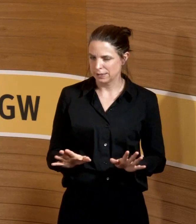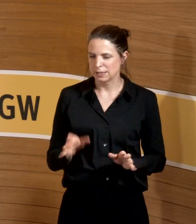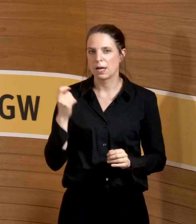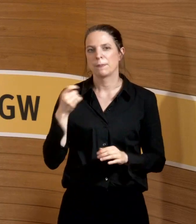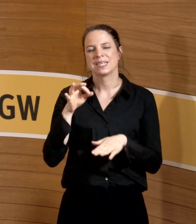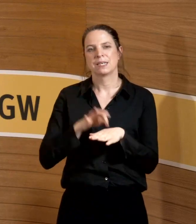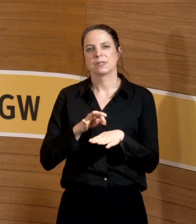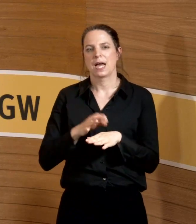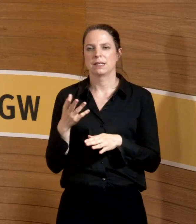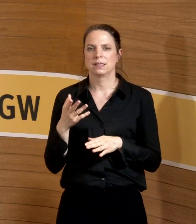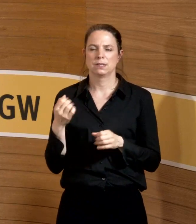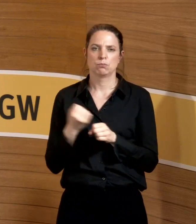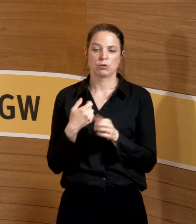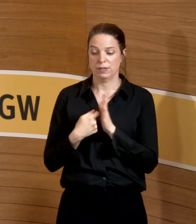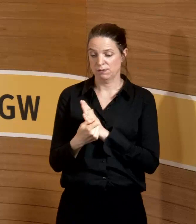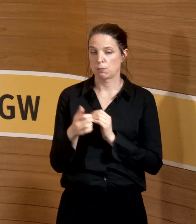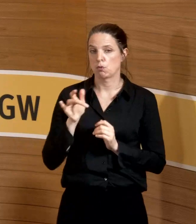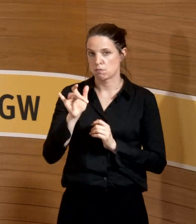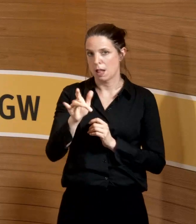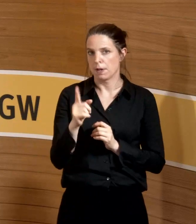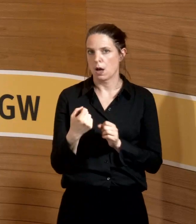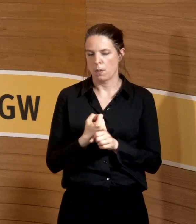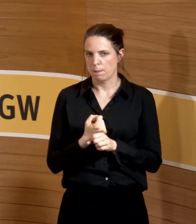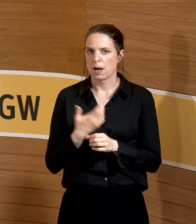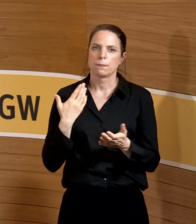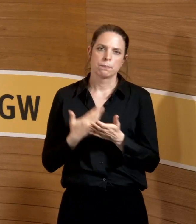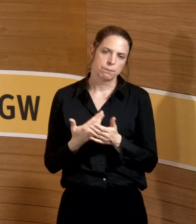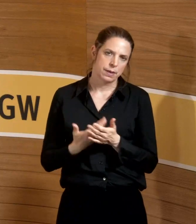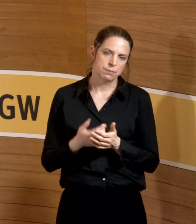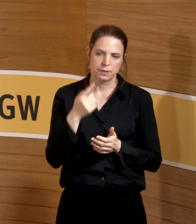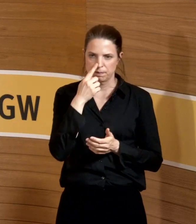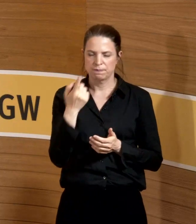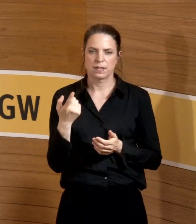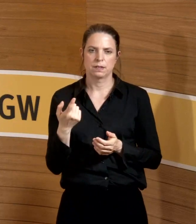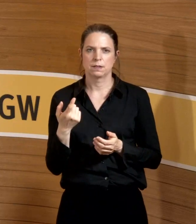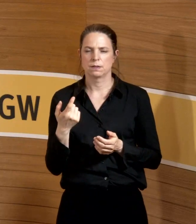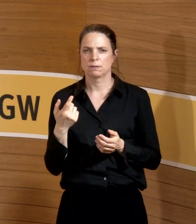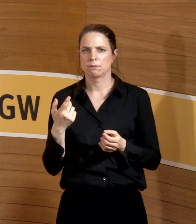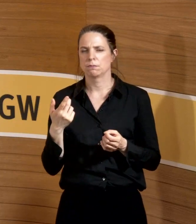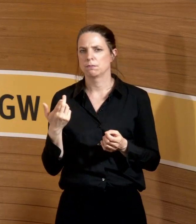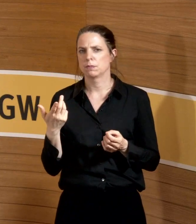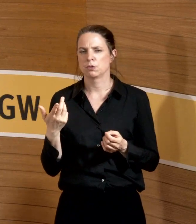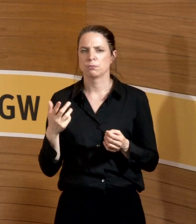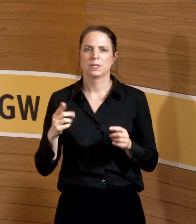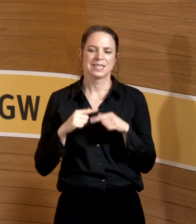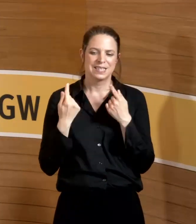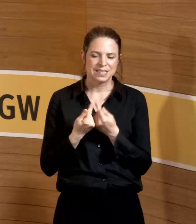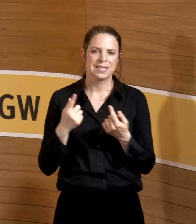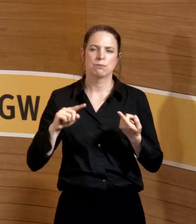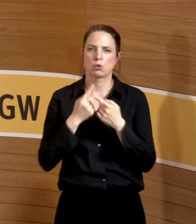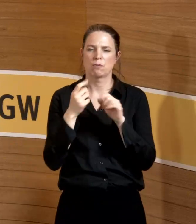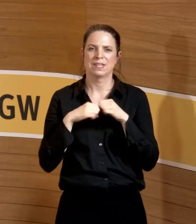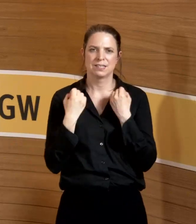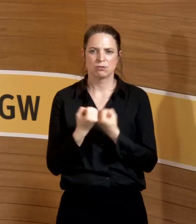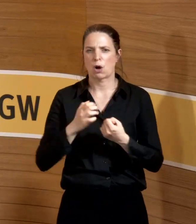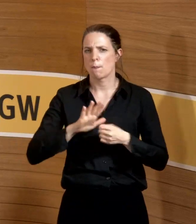betriebsärztlich auch mal ärztliche Beschäftigungsverbote aus, wenn zum Beispiel einfach eine verrannte Mobbing-Team-Konfliktsituation da ist.